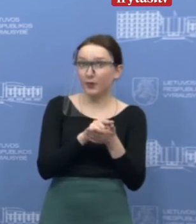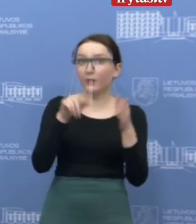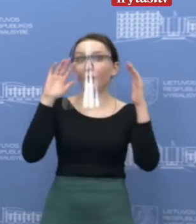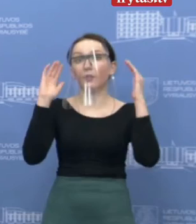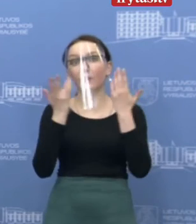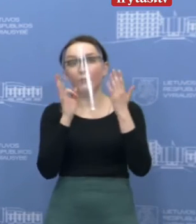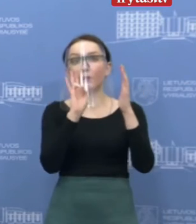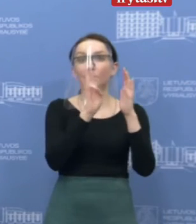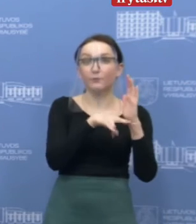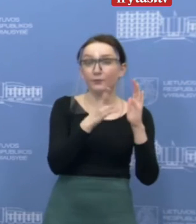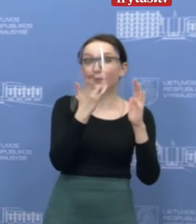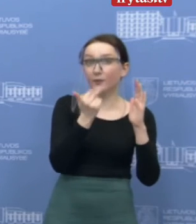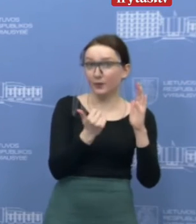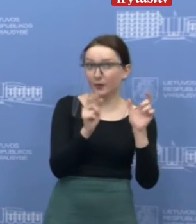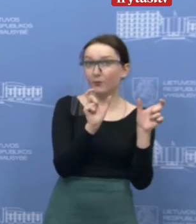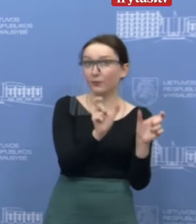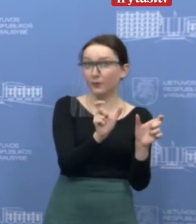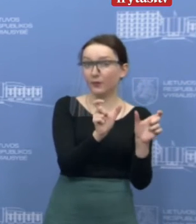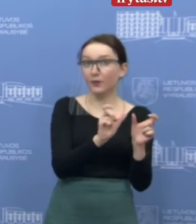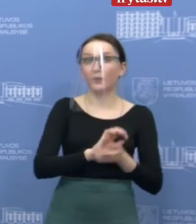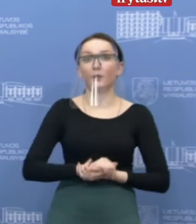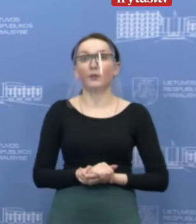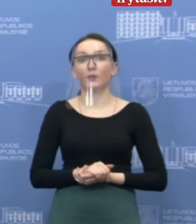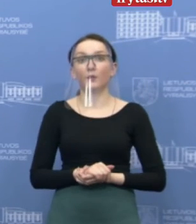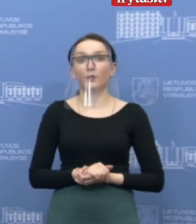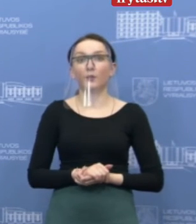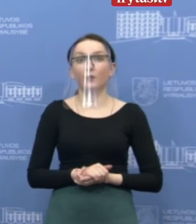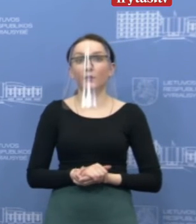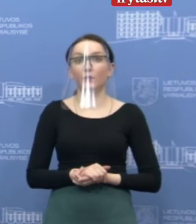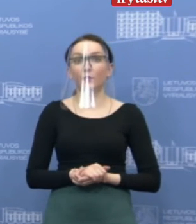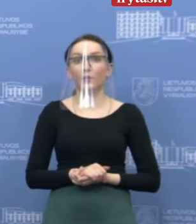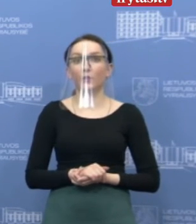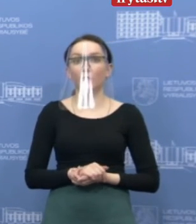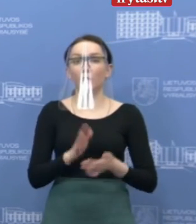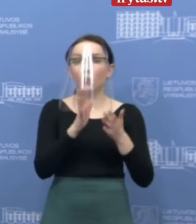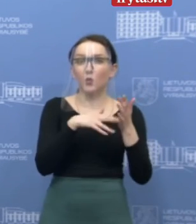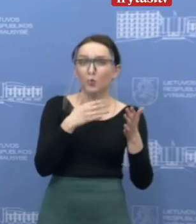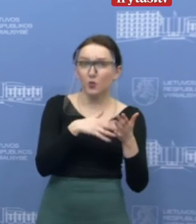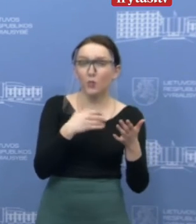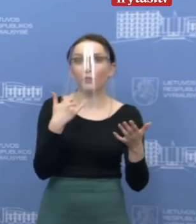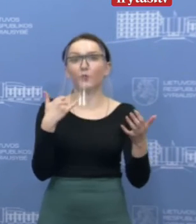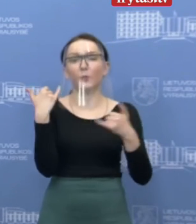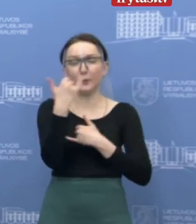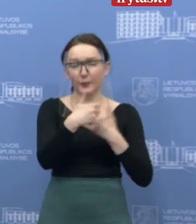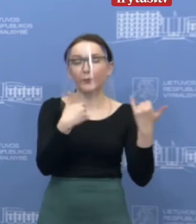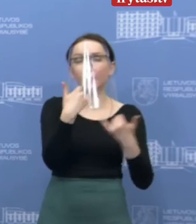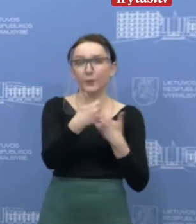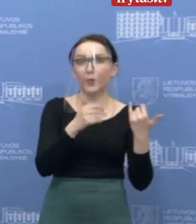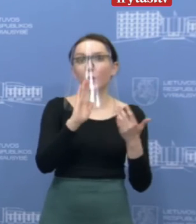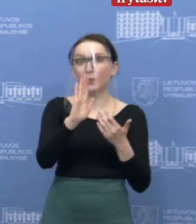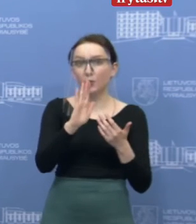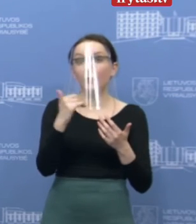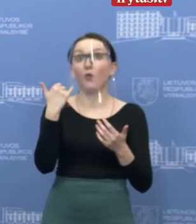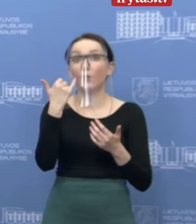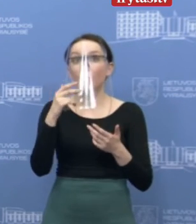savi izoliacijai, kaip ir sakiau, dabar privalomiems dar kol kas toliau, jie dirbsi ką skambučių centru ir tas